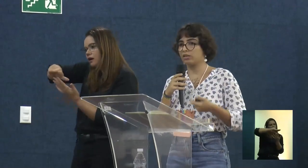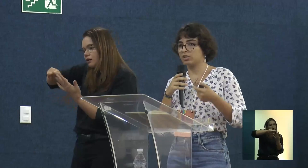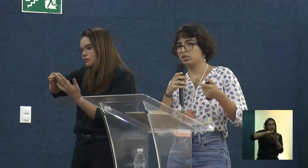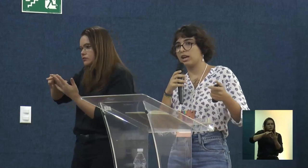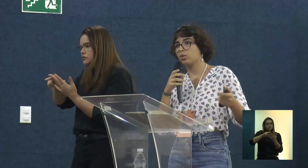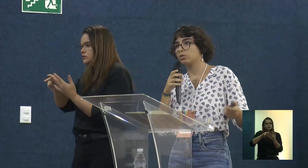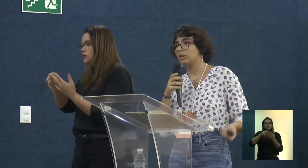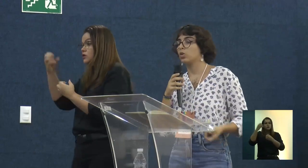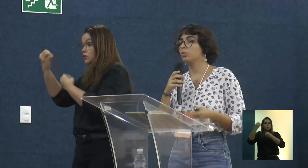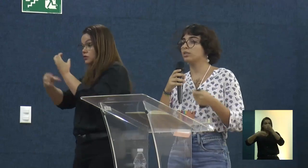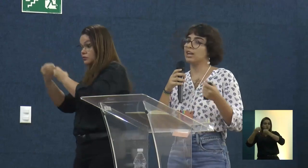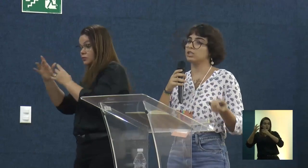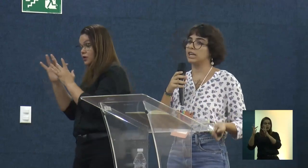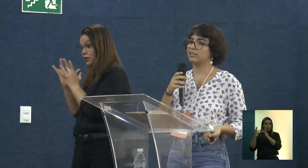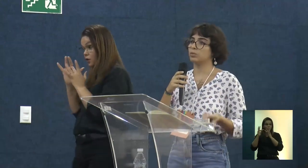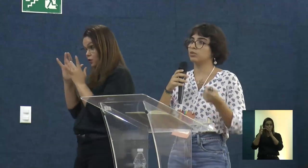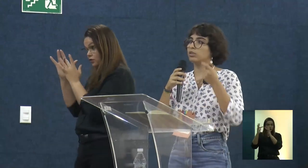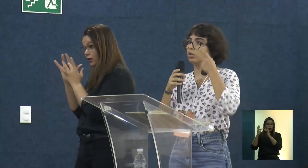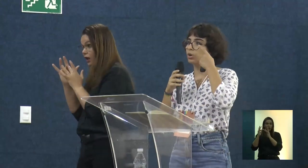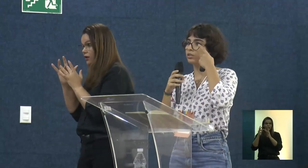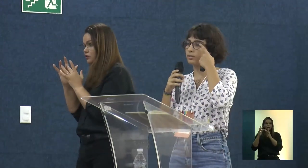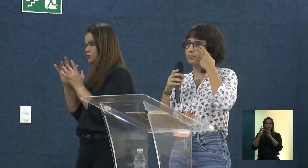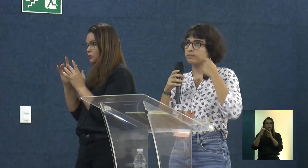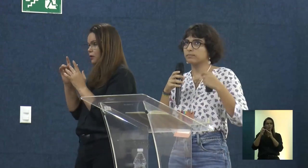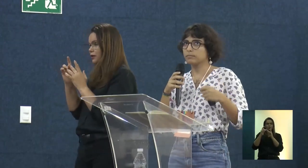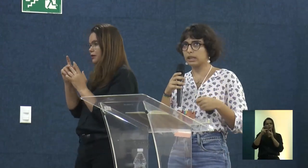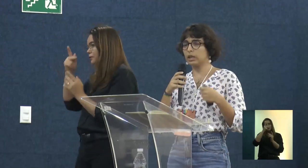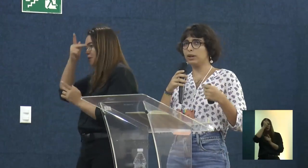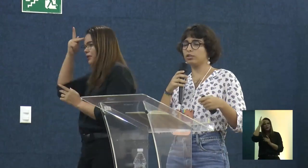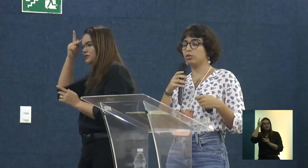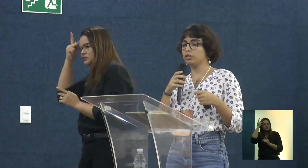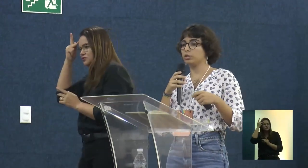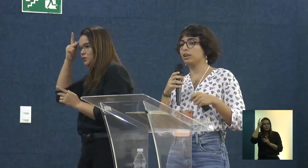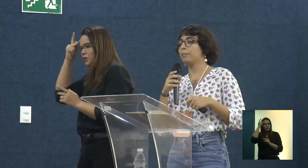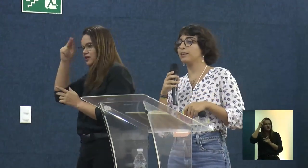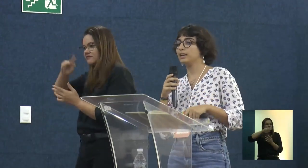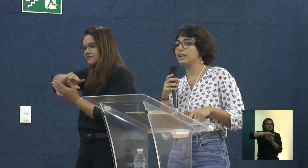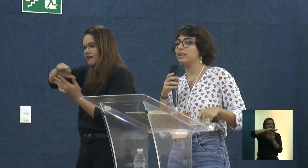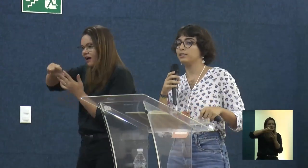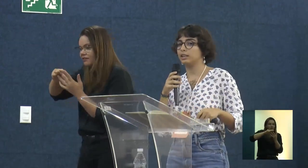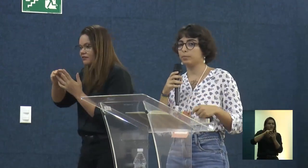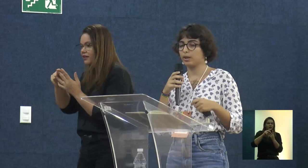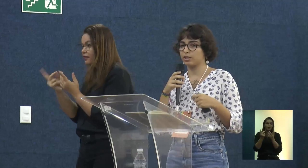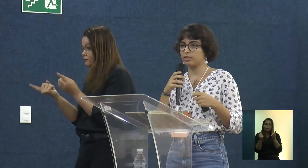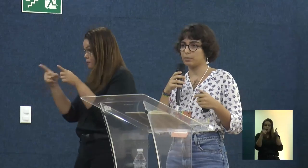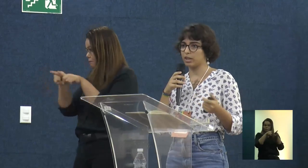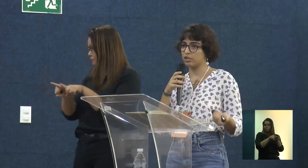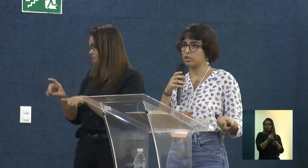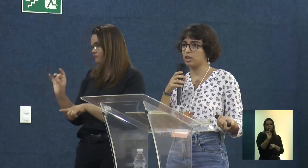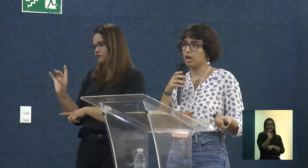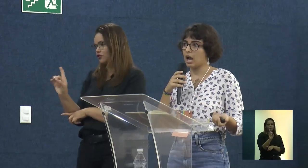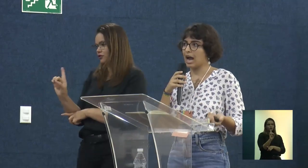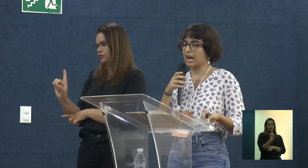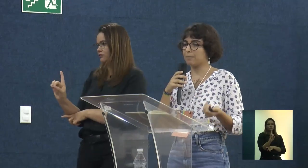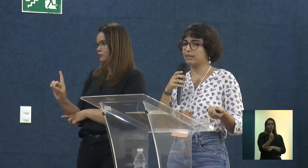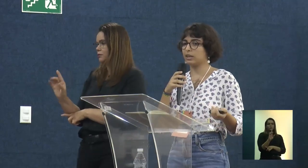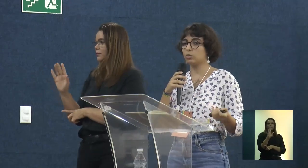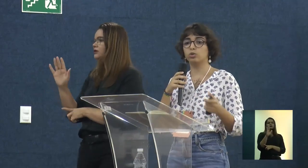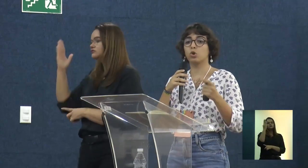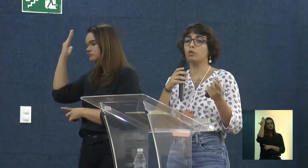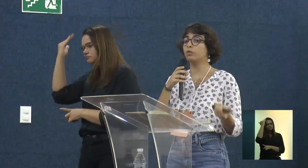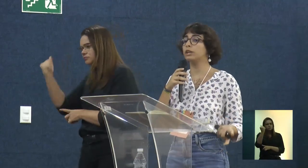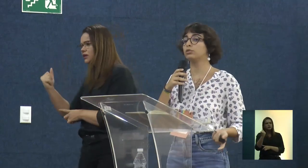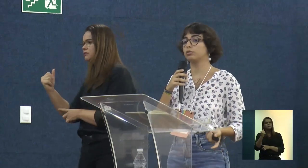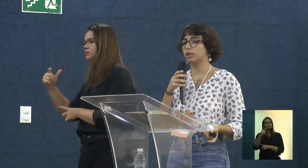quando eu falo de a gente estar em contato com muitos agentes e muitos atores, não é só no sentido da parceria em si, porque a gente sabe que a gente acaba